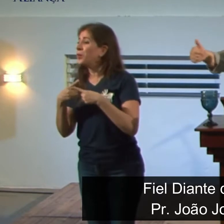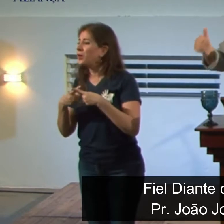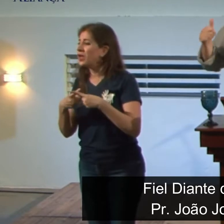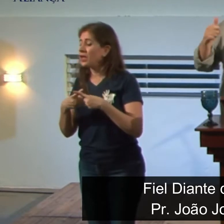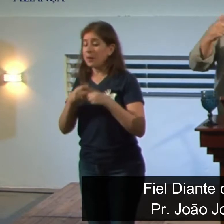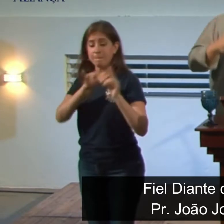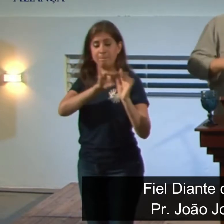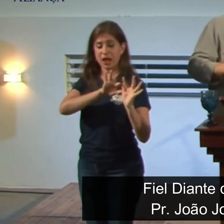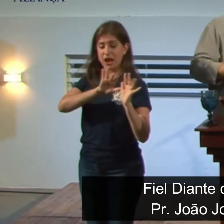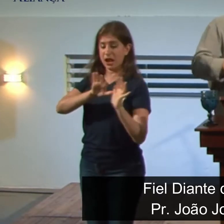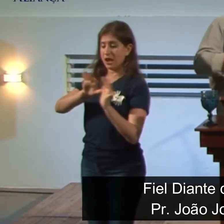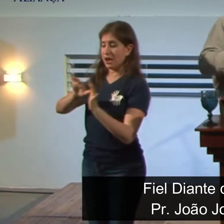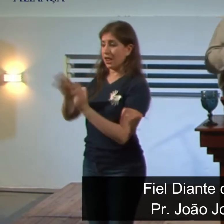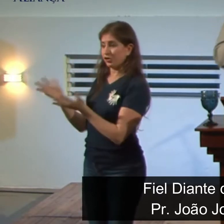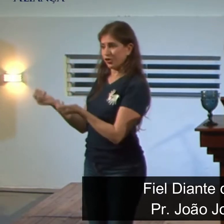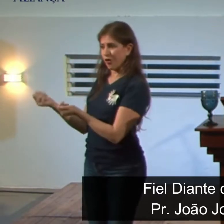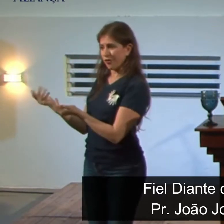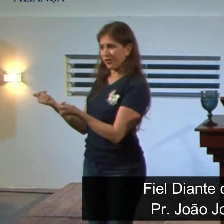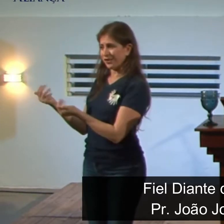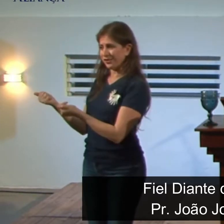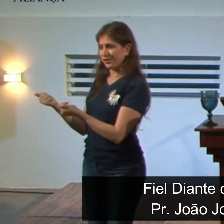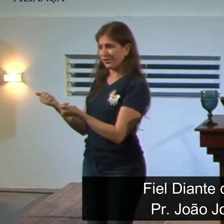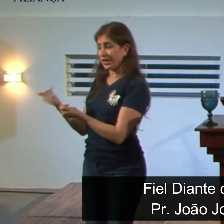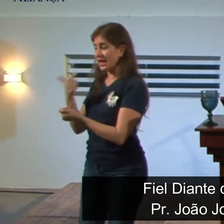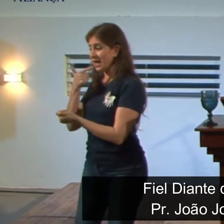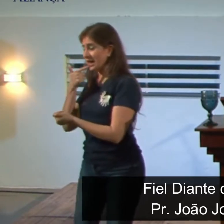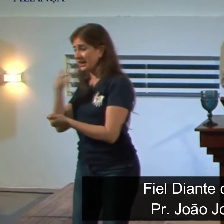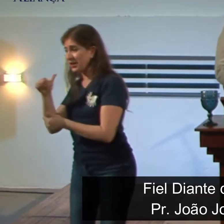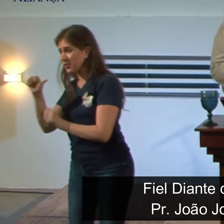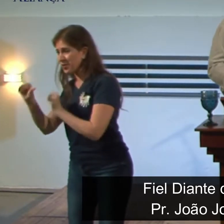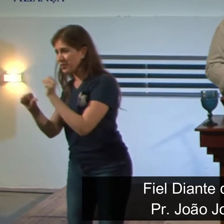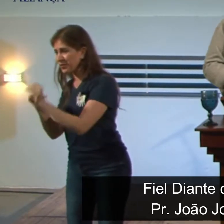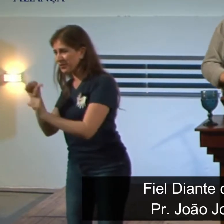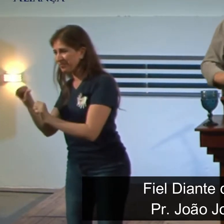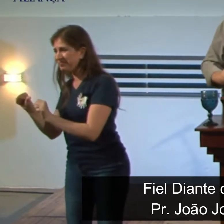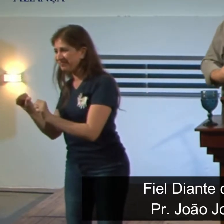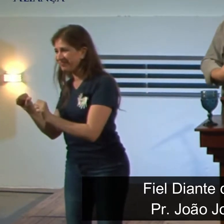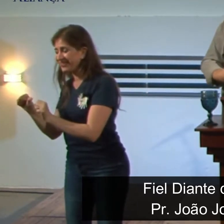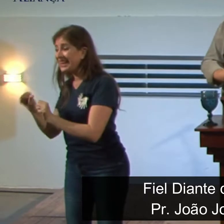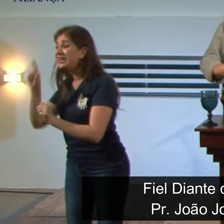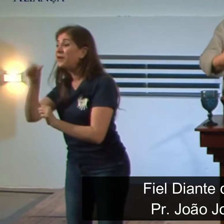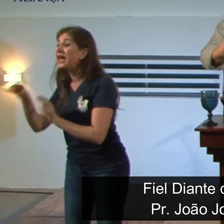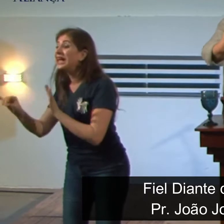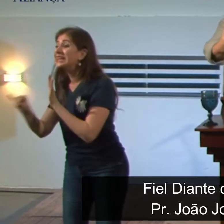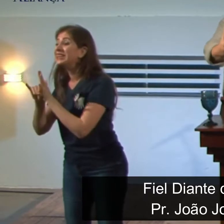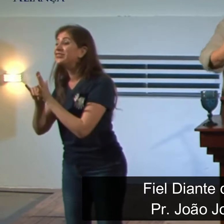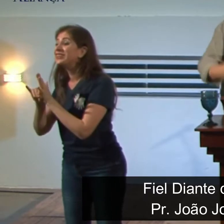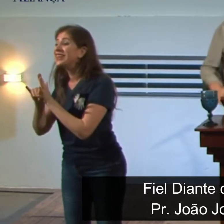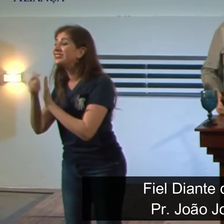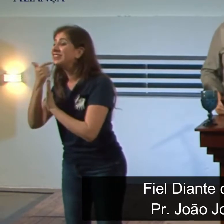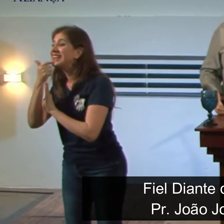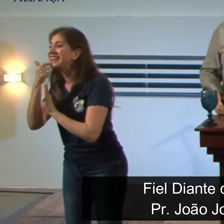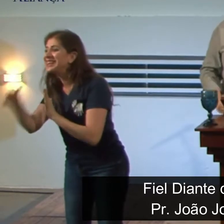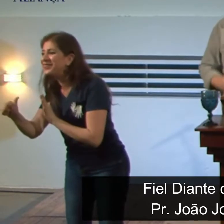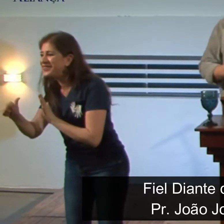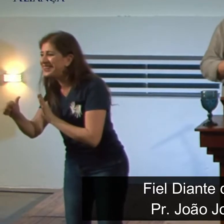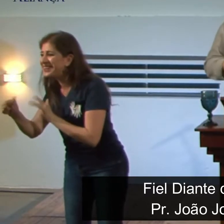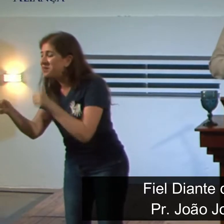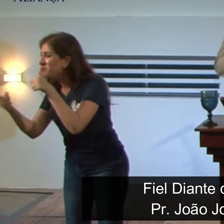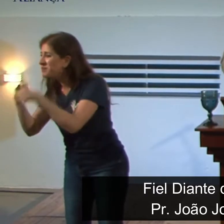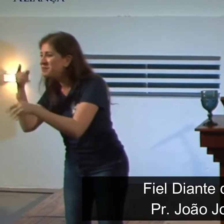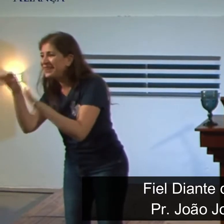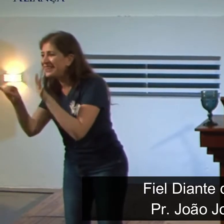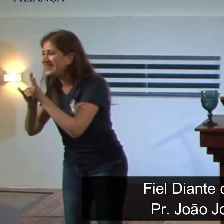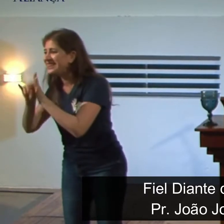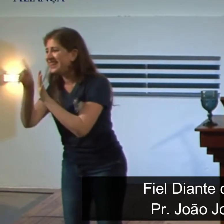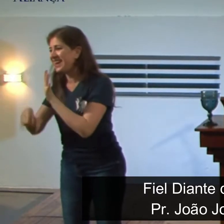aqueles jovens a assumir uma nova língua e se tem uma coisa que marca a identidade é a língua. Então, eles